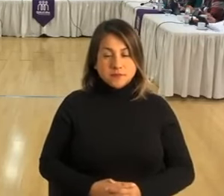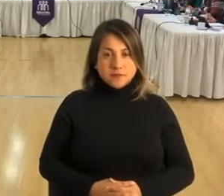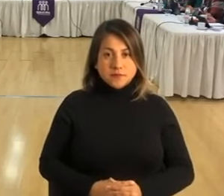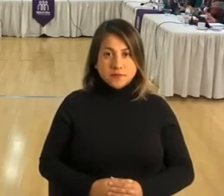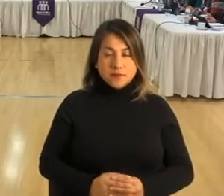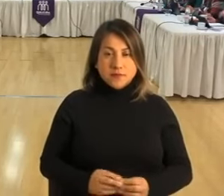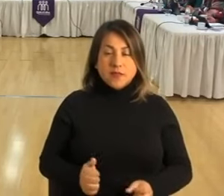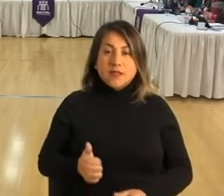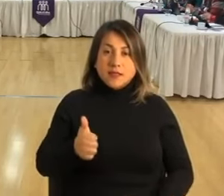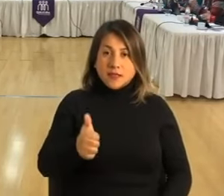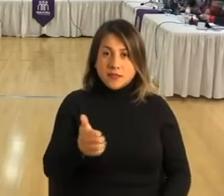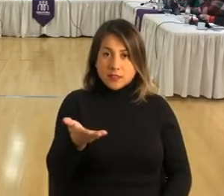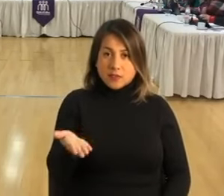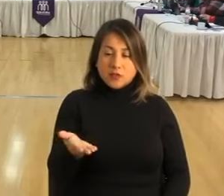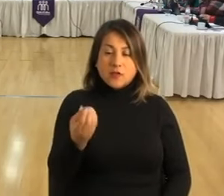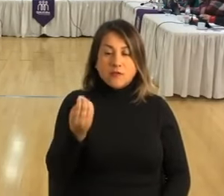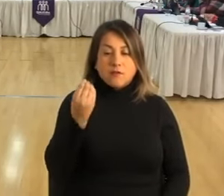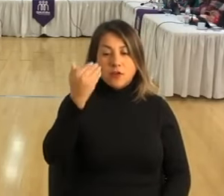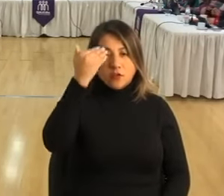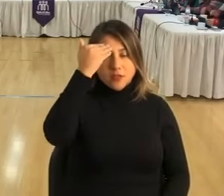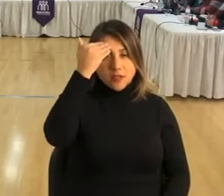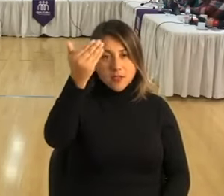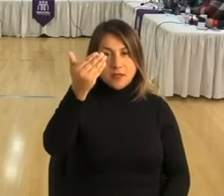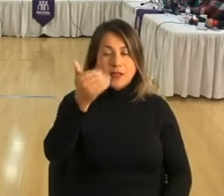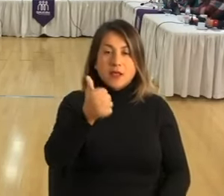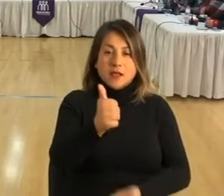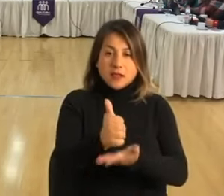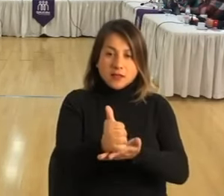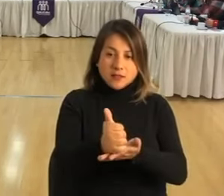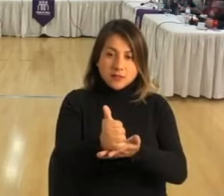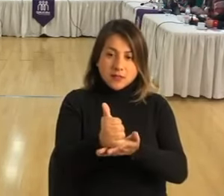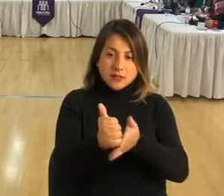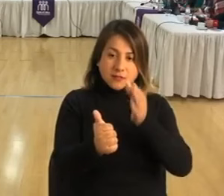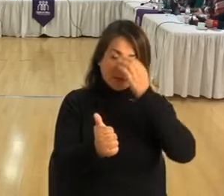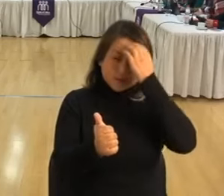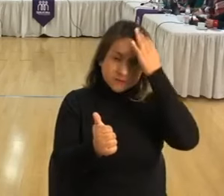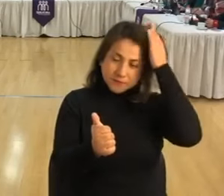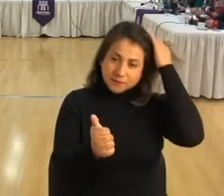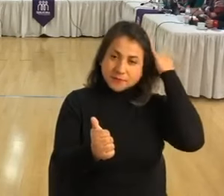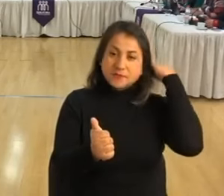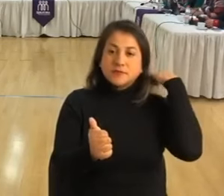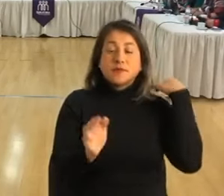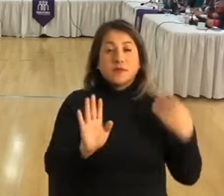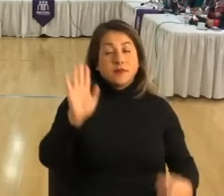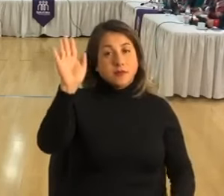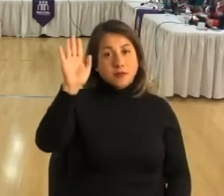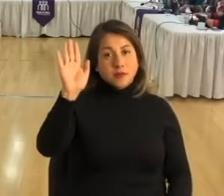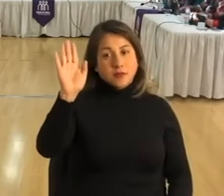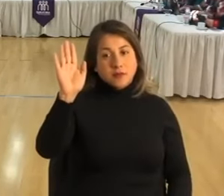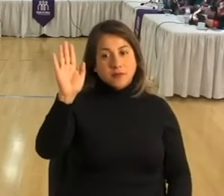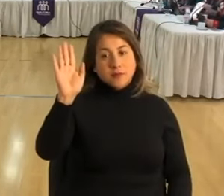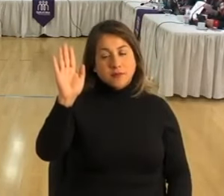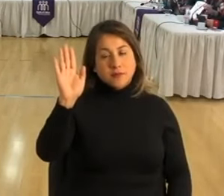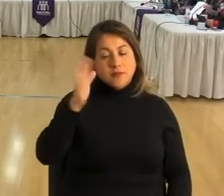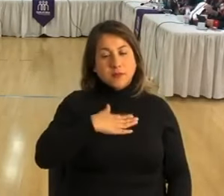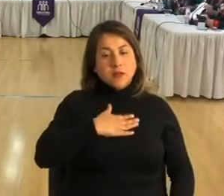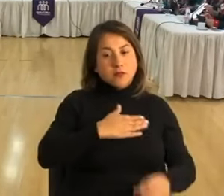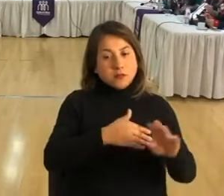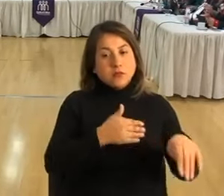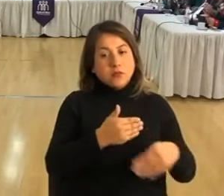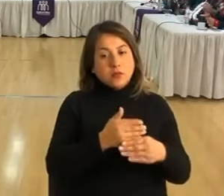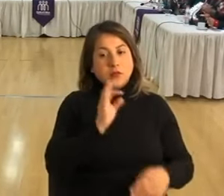Director. Buenos días. Alcaldesa. La palabra para continuar con el punto porque